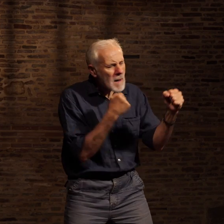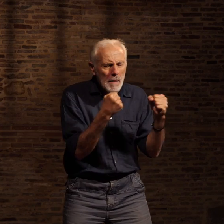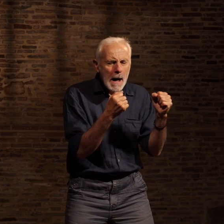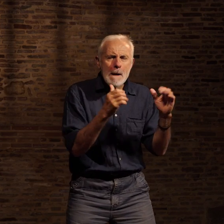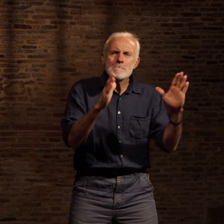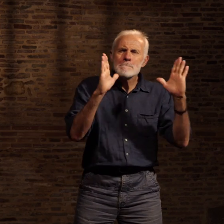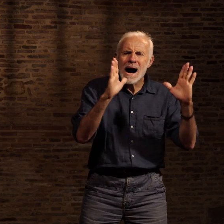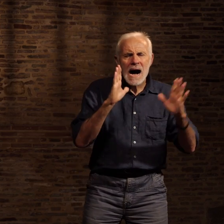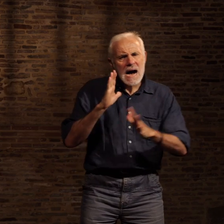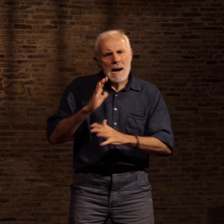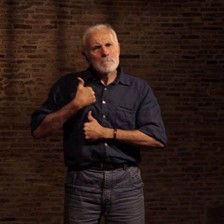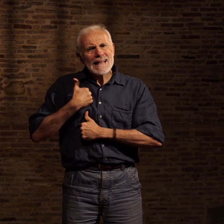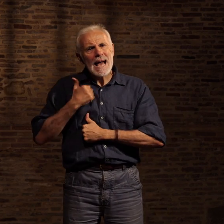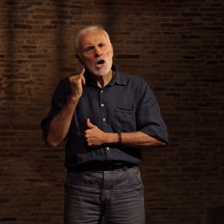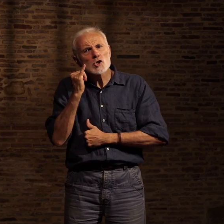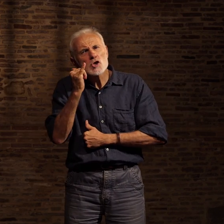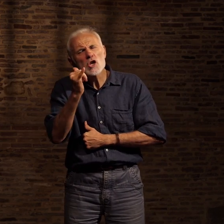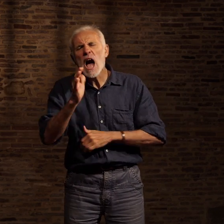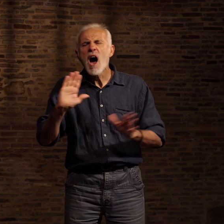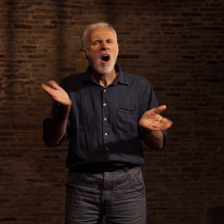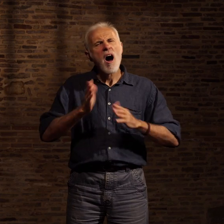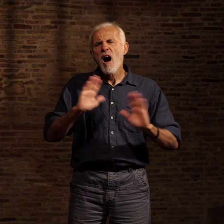concourir à rien. Alors zut, j'avais envie de rentrer chez moi.